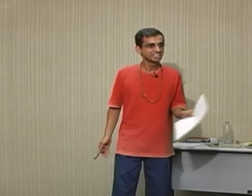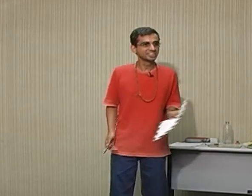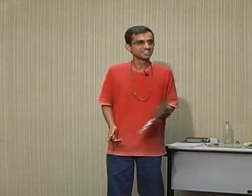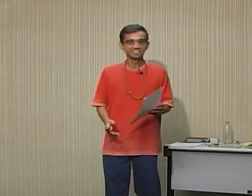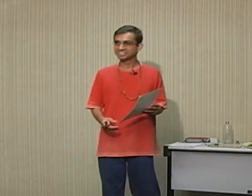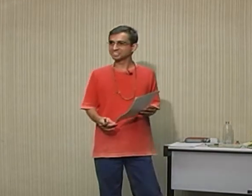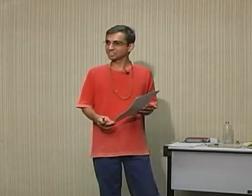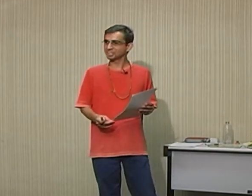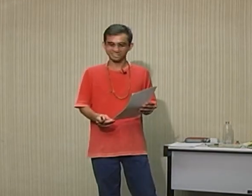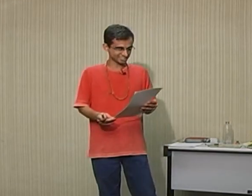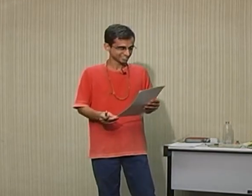O que é isso?